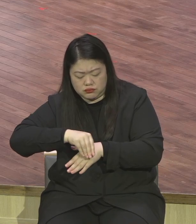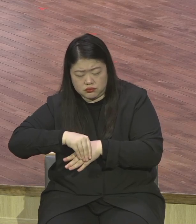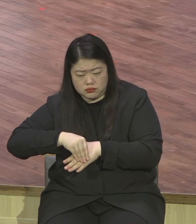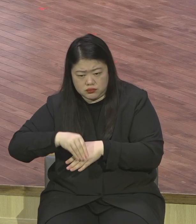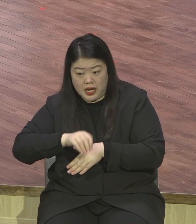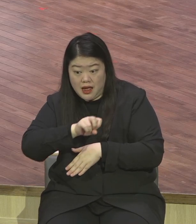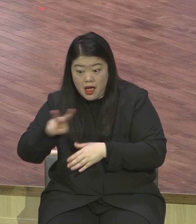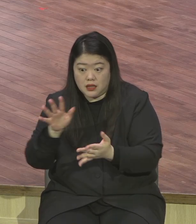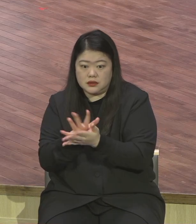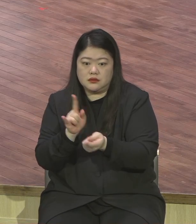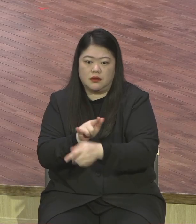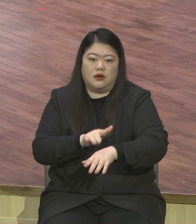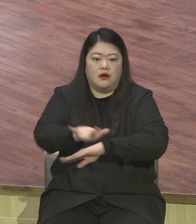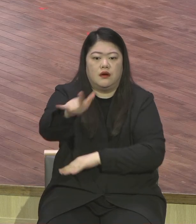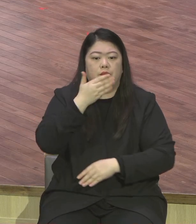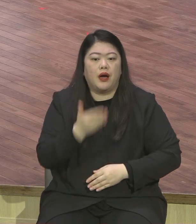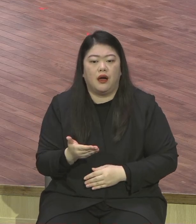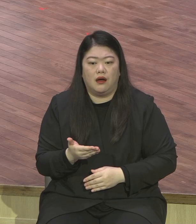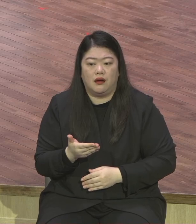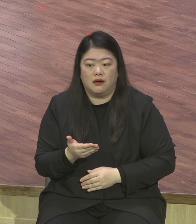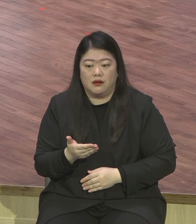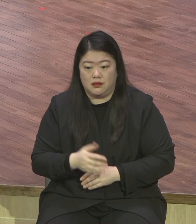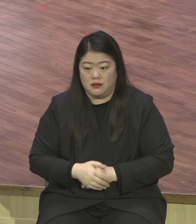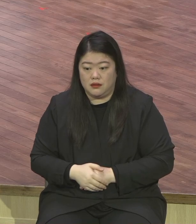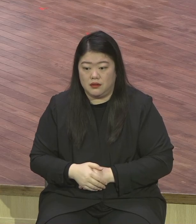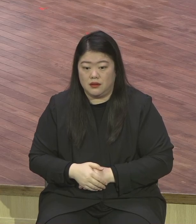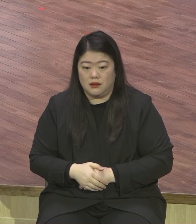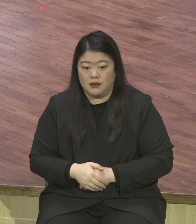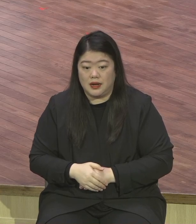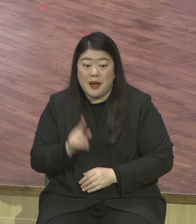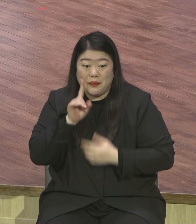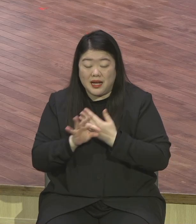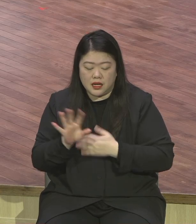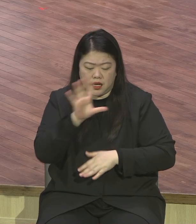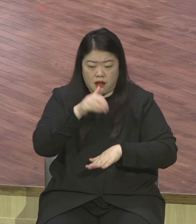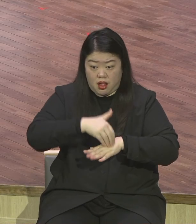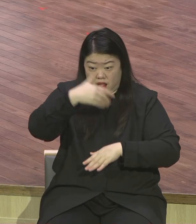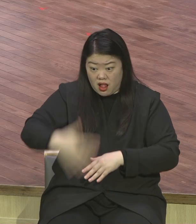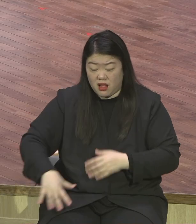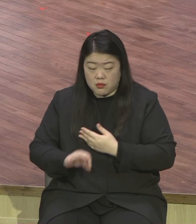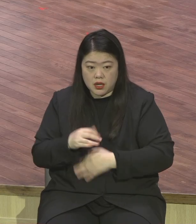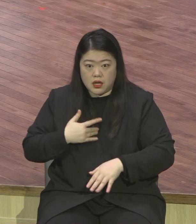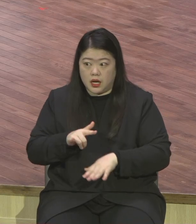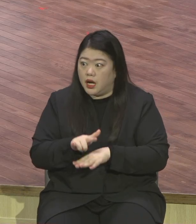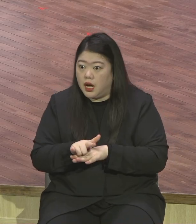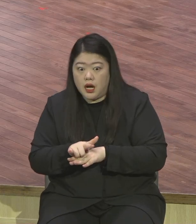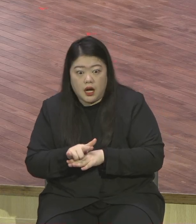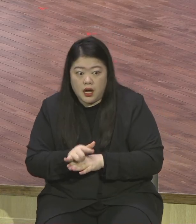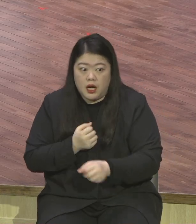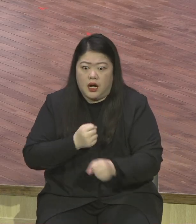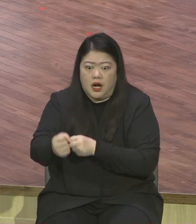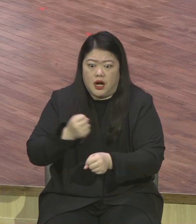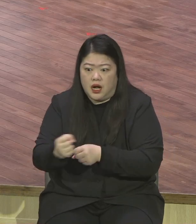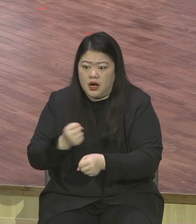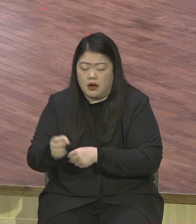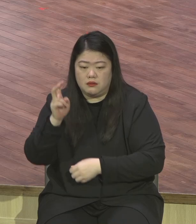가슴을 가지고 뜨겁게 나를 넘어서 나를 넘어서 아멘 내 수준에서는 아무것도